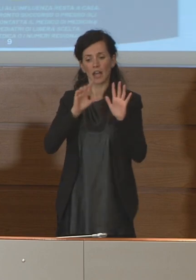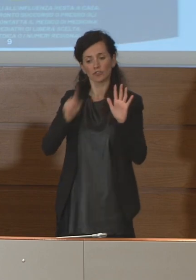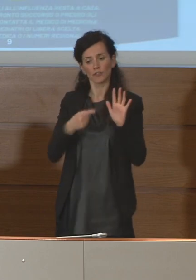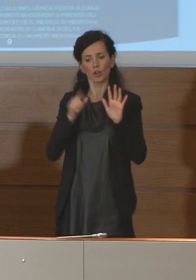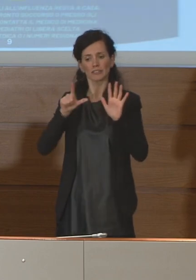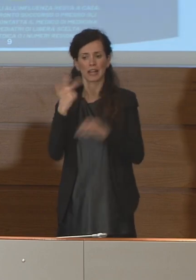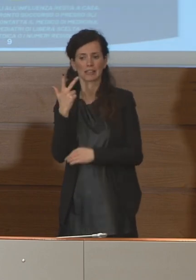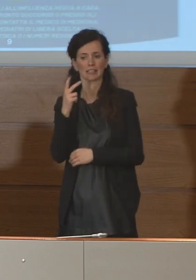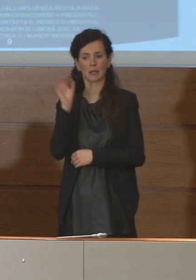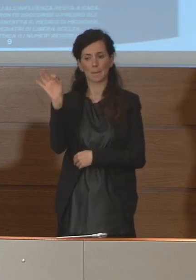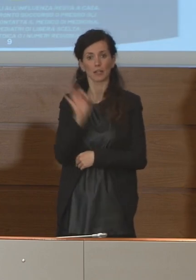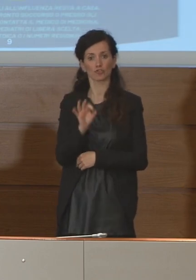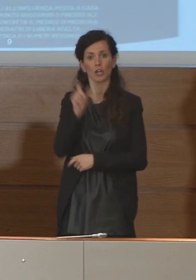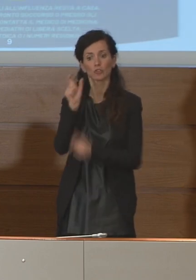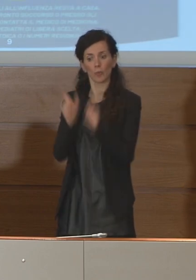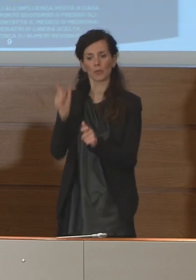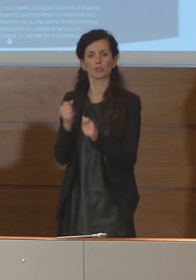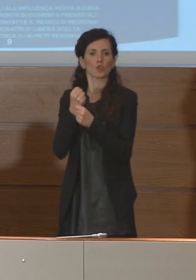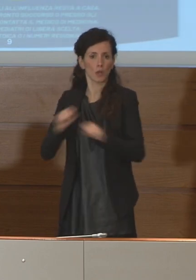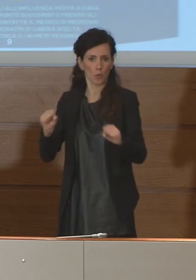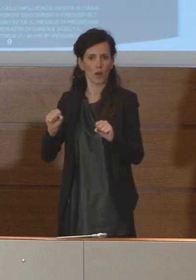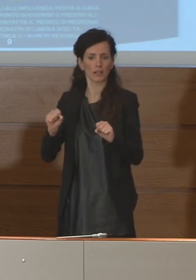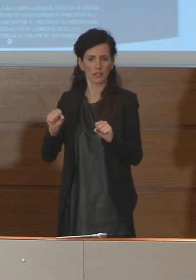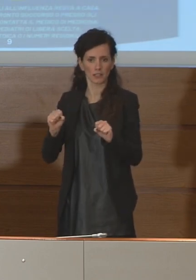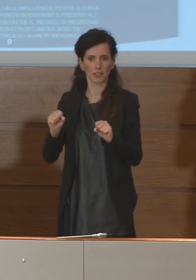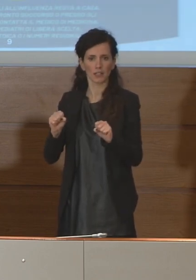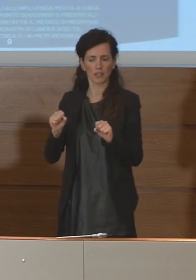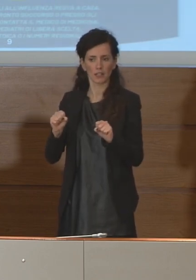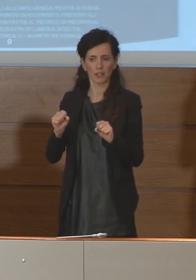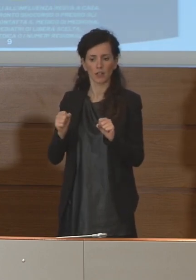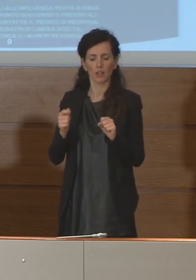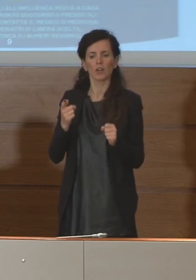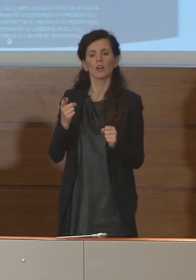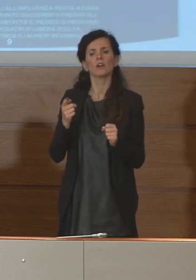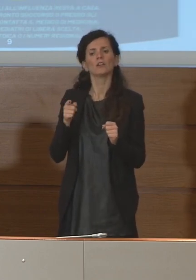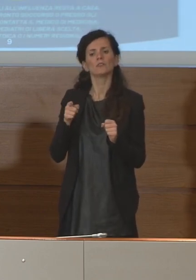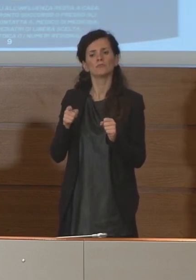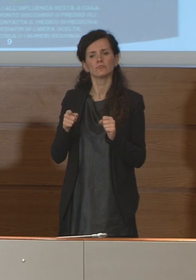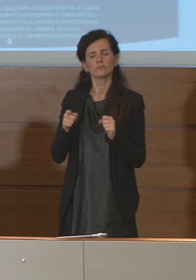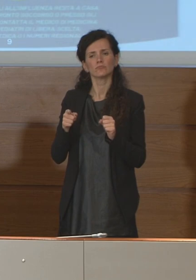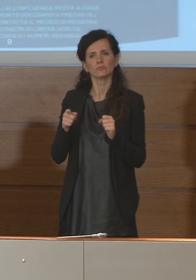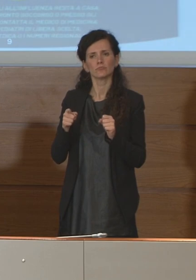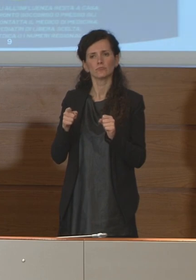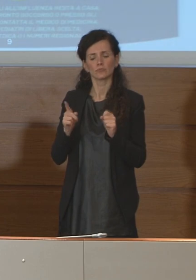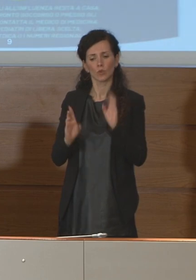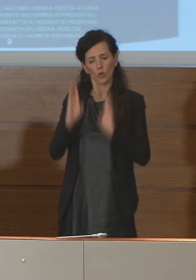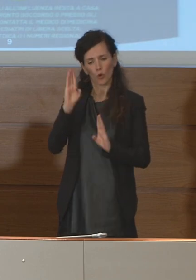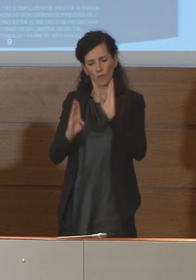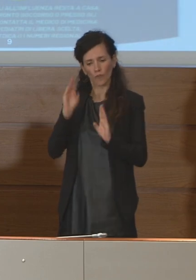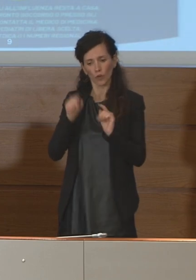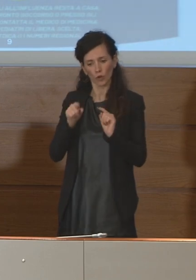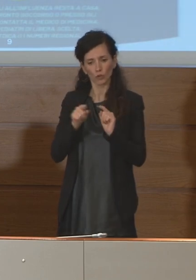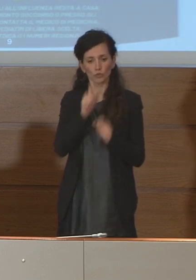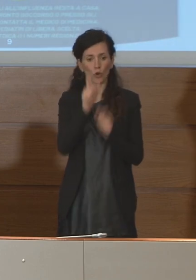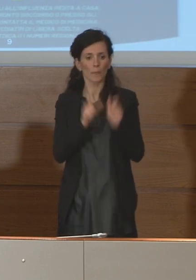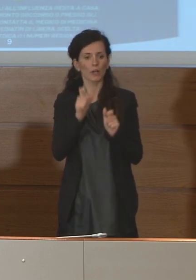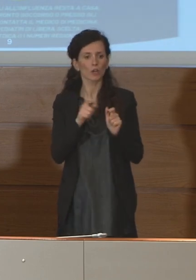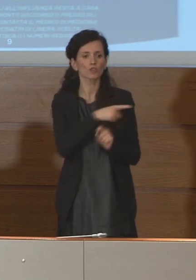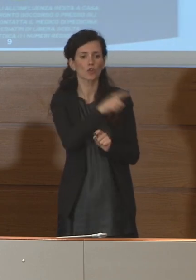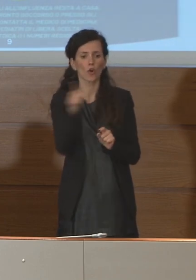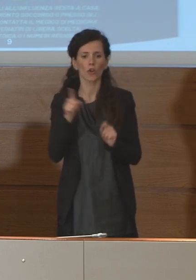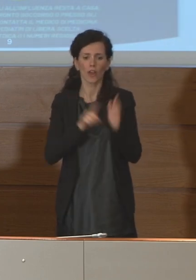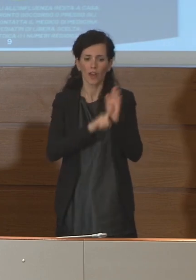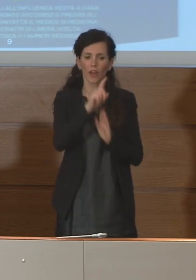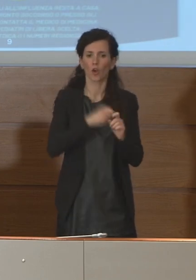cento rispetto al totale delle persone che è stata complessivamente colpita da coronavirus